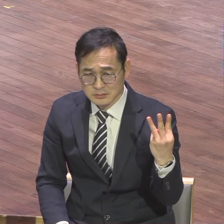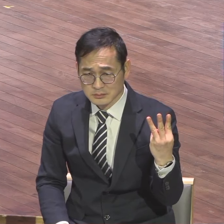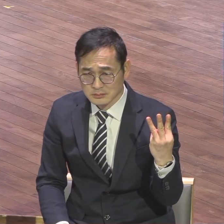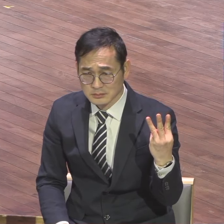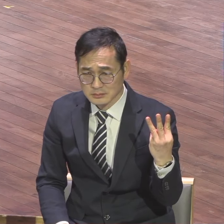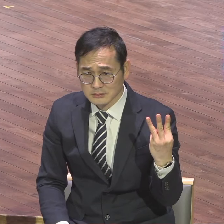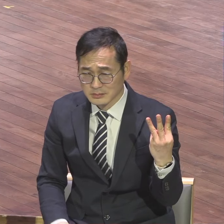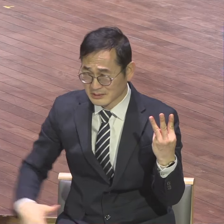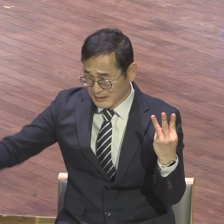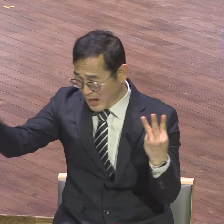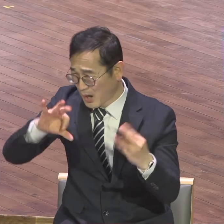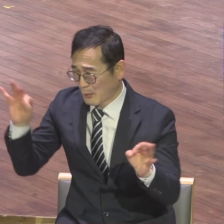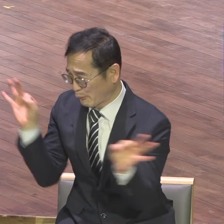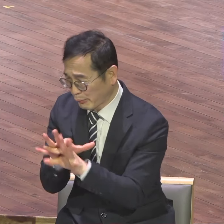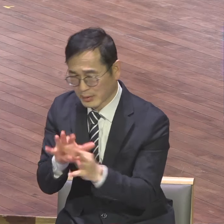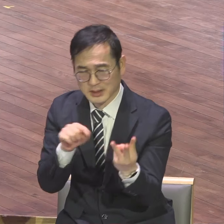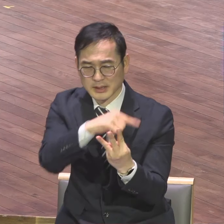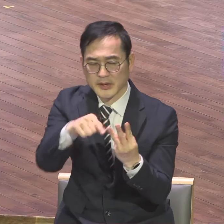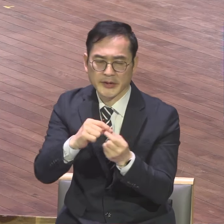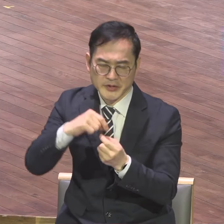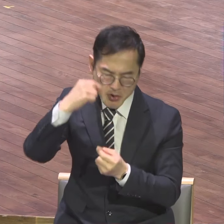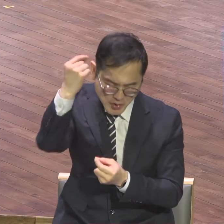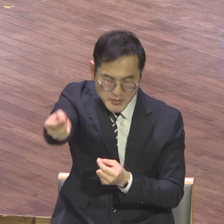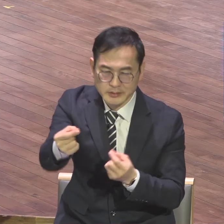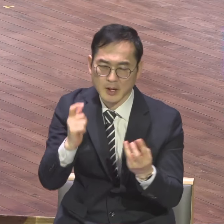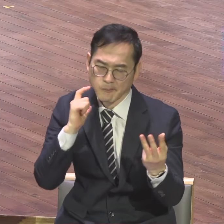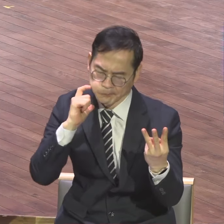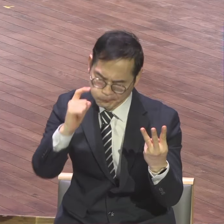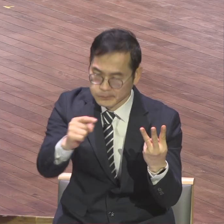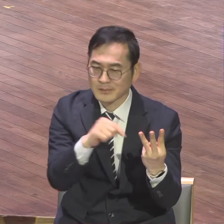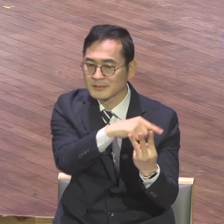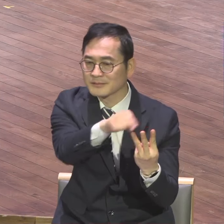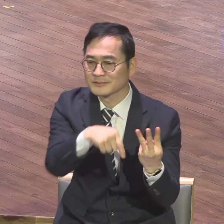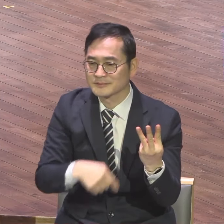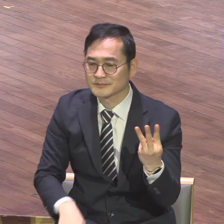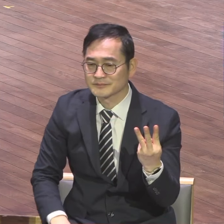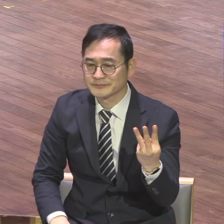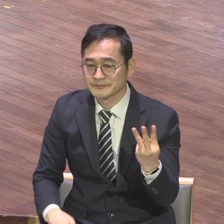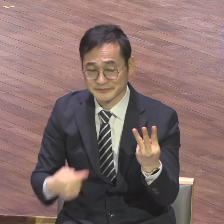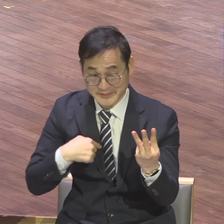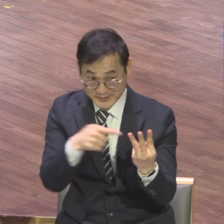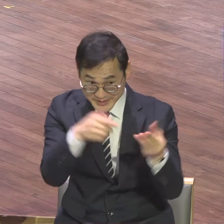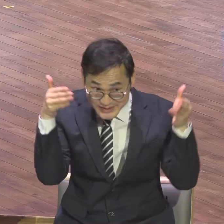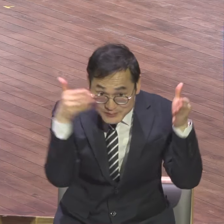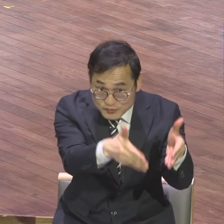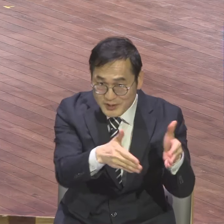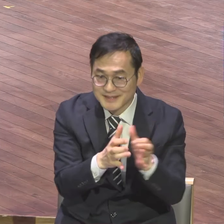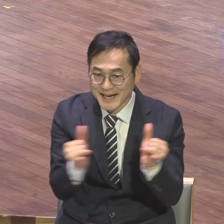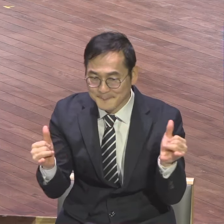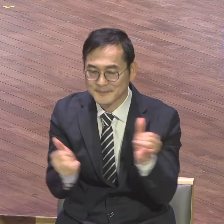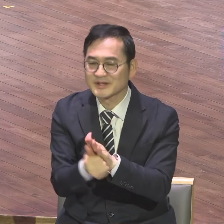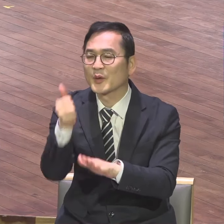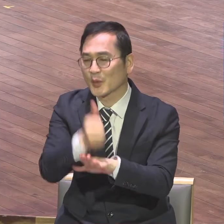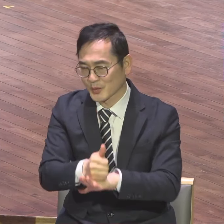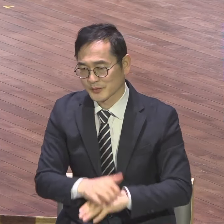다 사라이 없어지는 거예요. 그래서 본론 인생은 영원한 것에 투자하는 하나님께서는 매년 새롭게